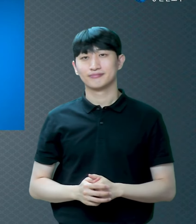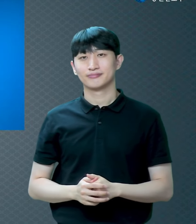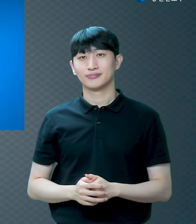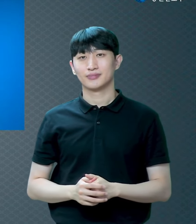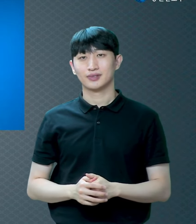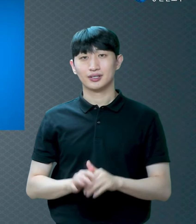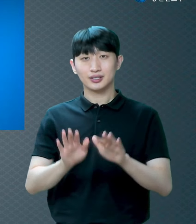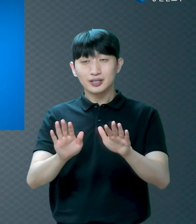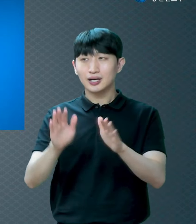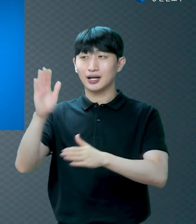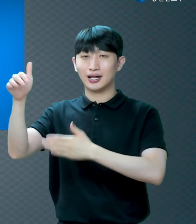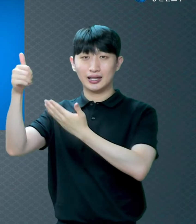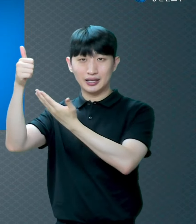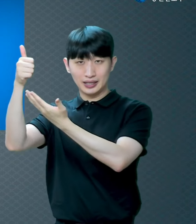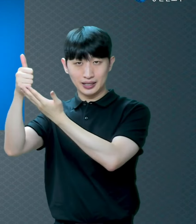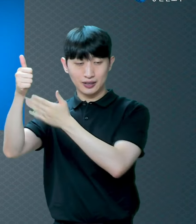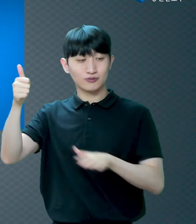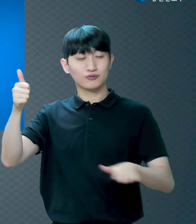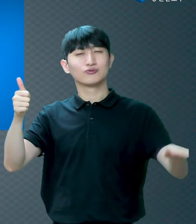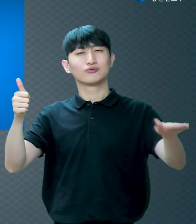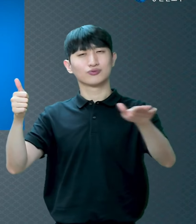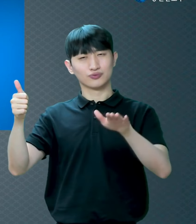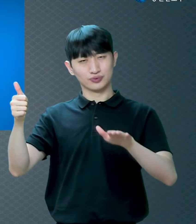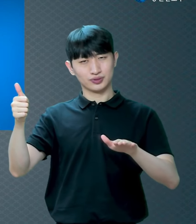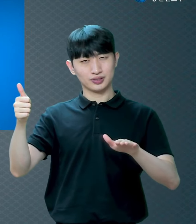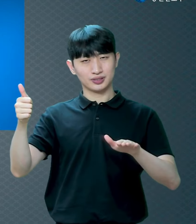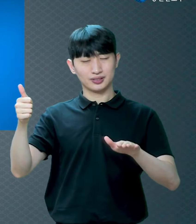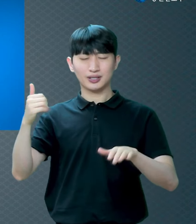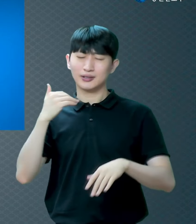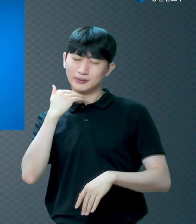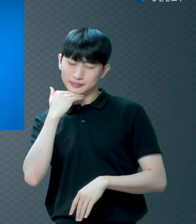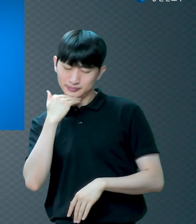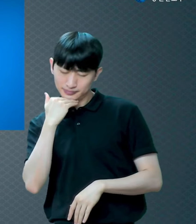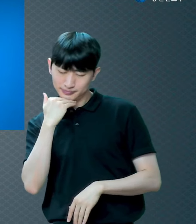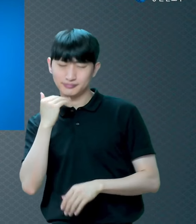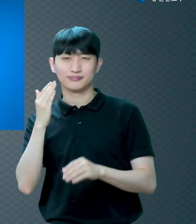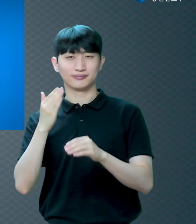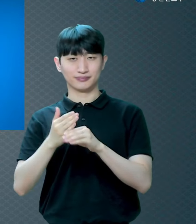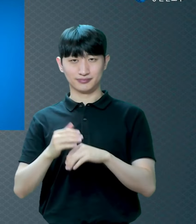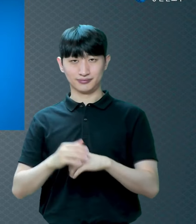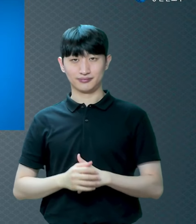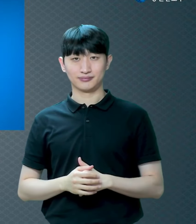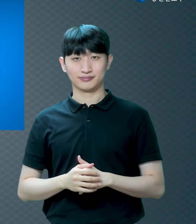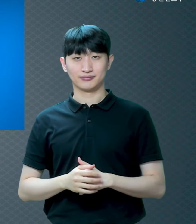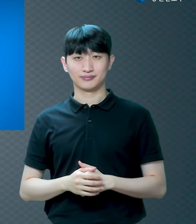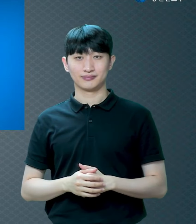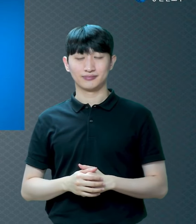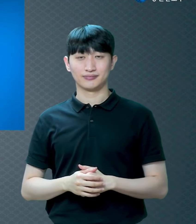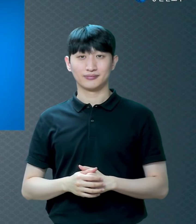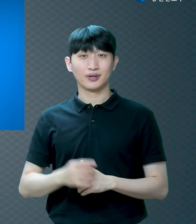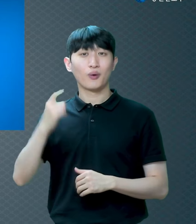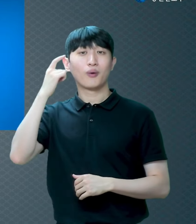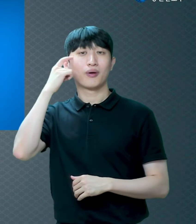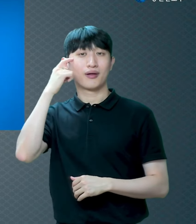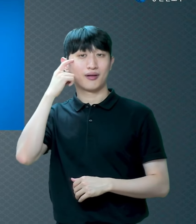참으셨어요 하루가 천년같이 천년이 하루같이 왜